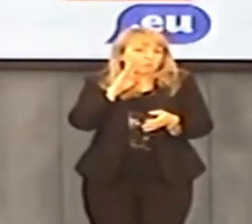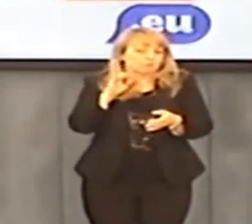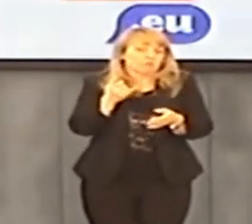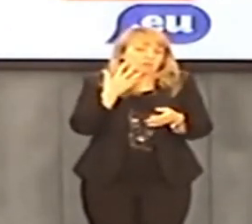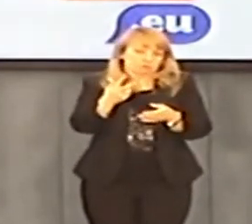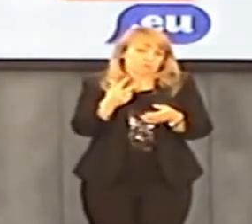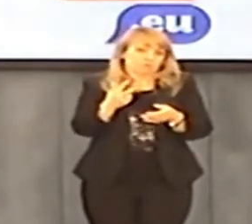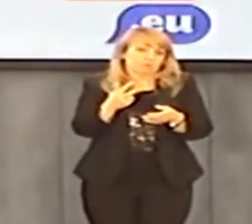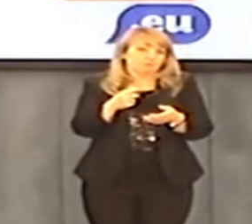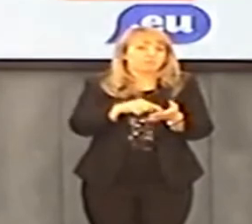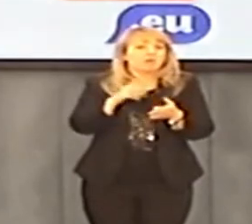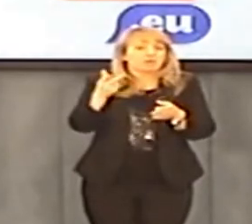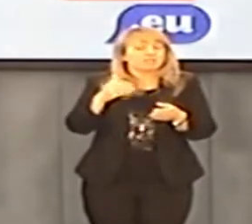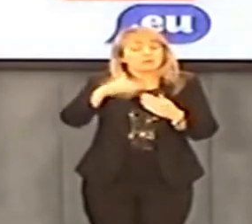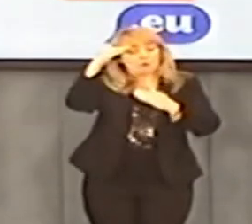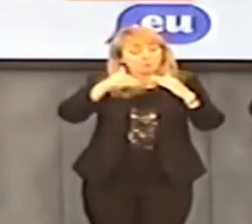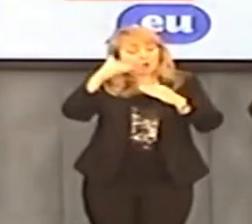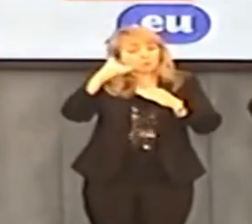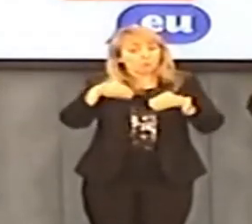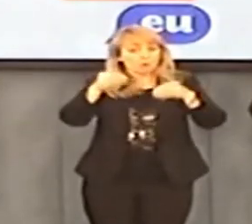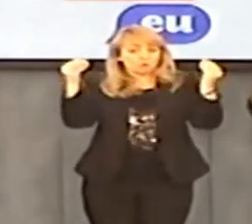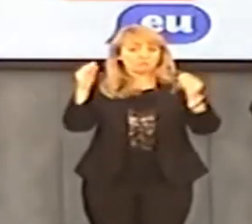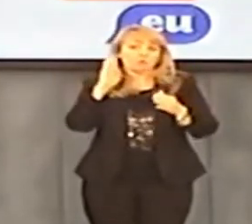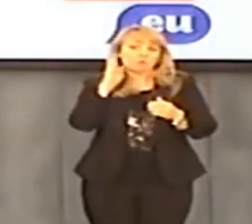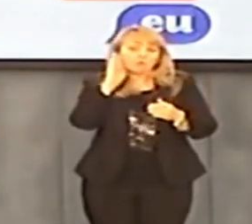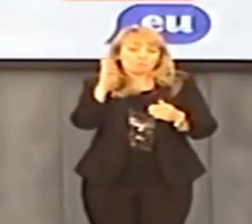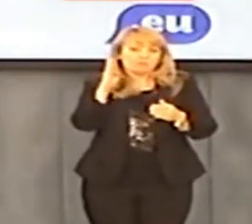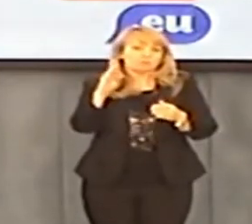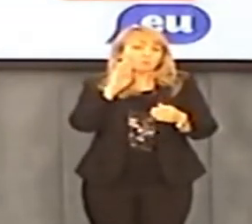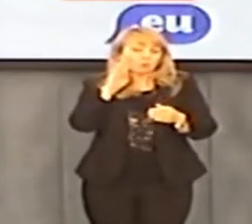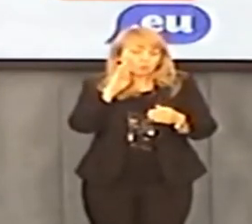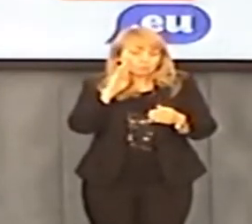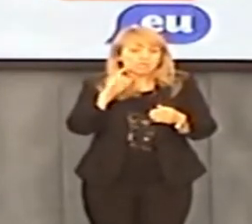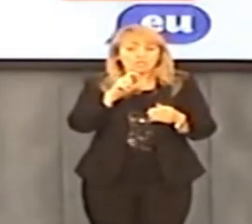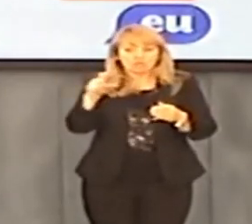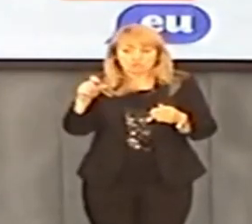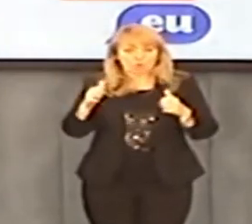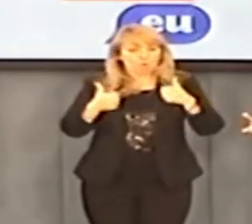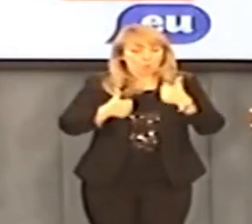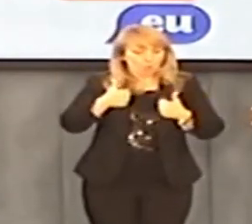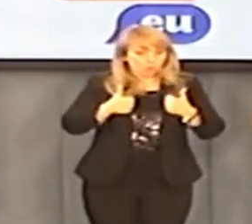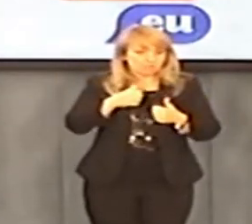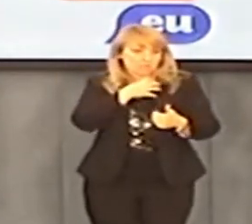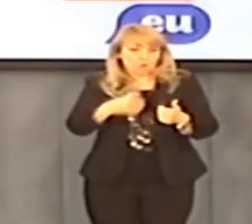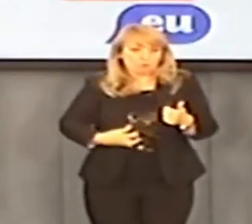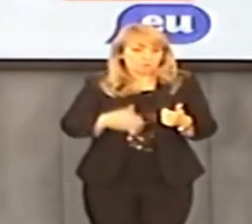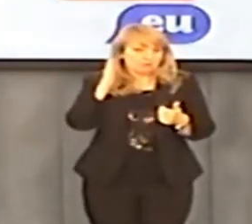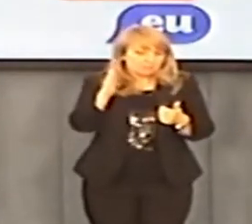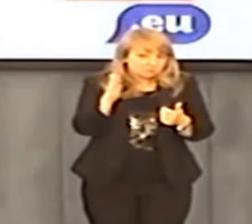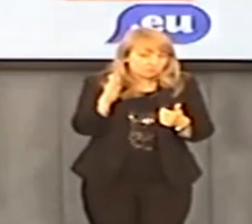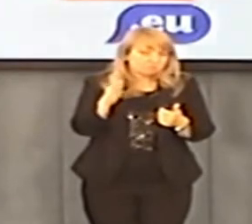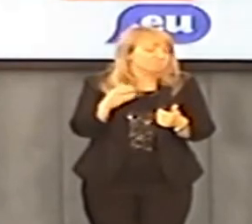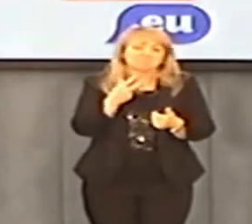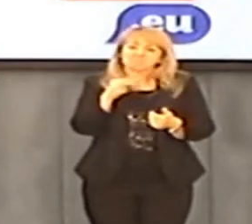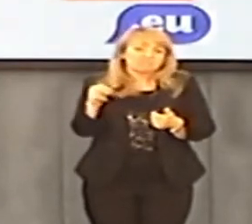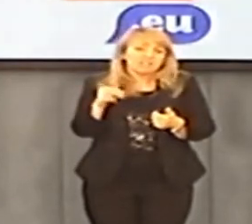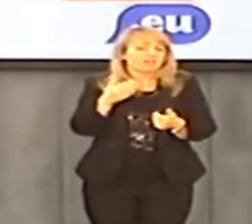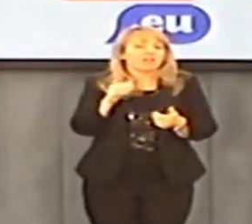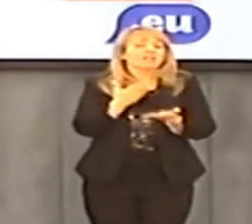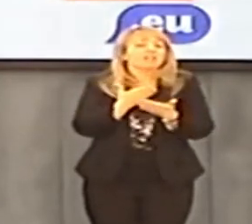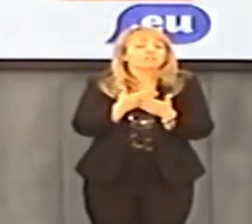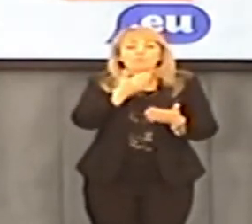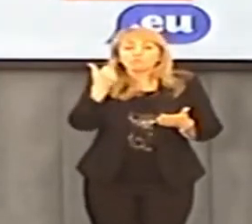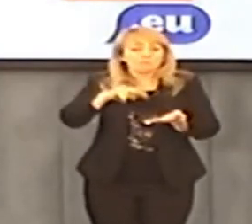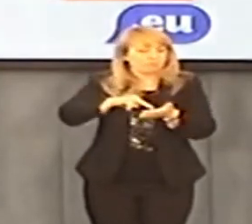mamy, mimo że wydaliśmy gigantyczne pieniądze. Ale to pewien rodzaj koniunktury się utrzyma przez te następne lata. Tylko czy z tego powstanie gospodarka naprawdę